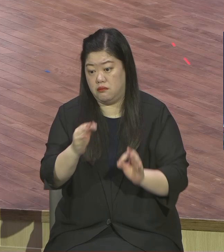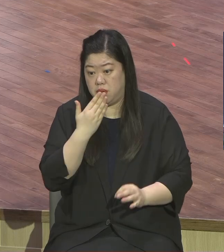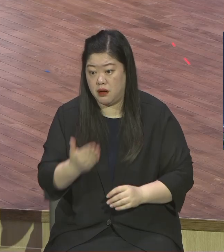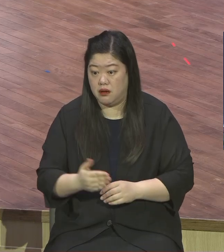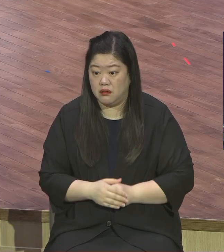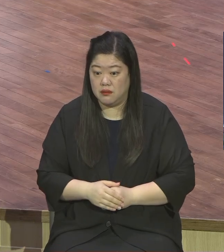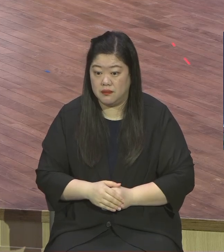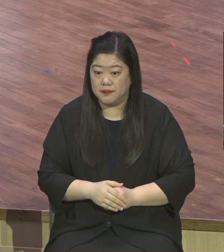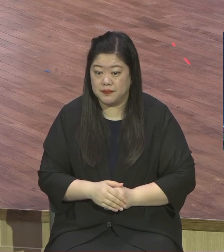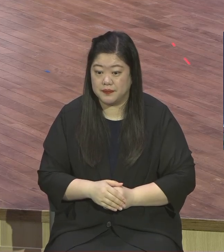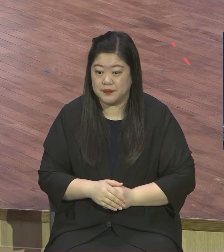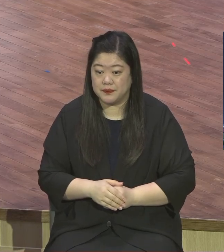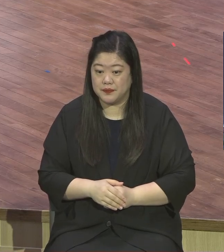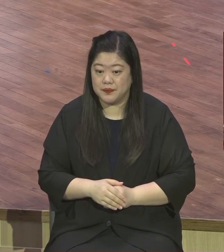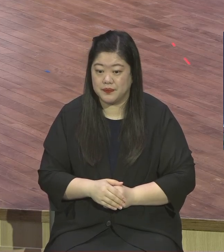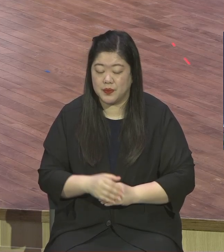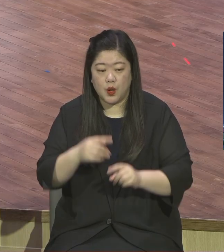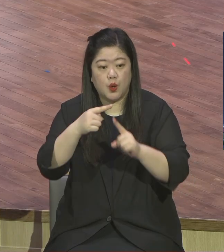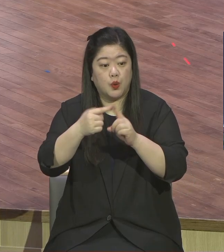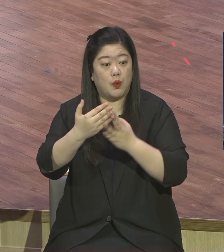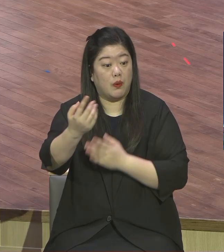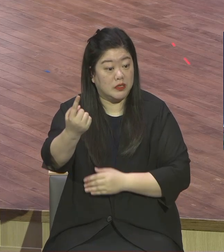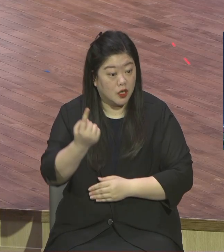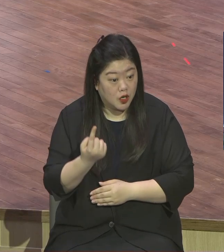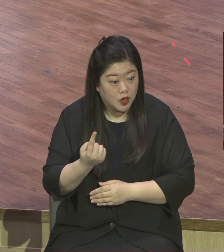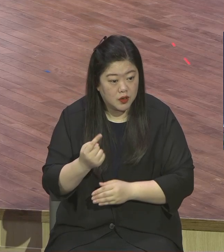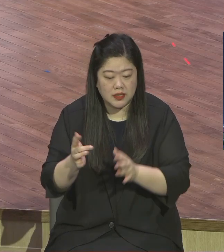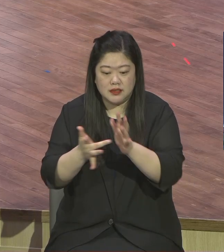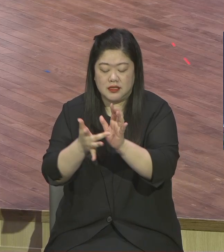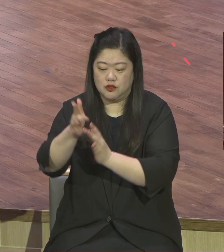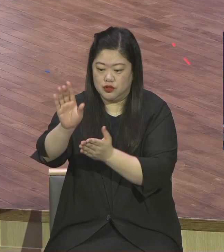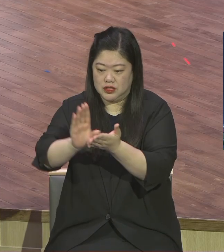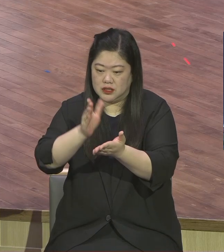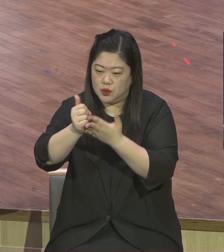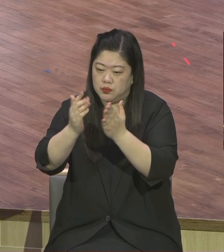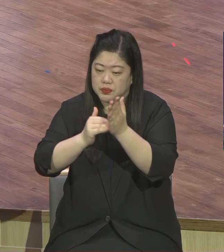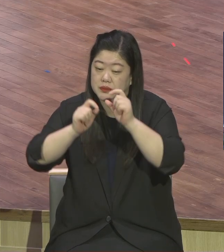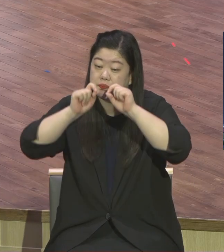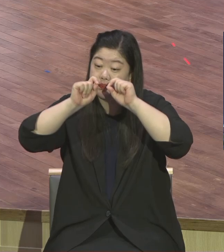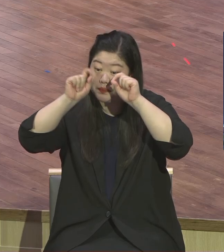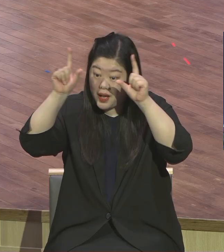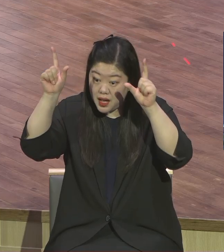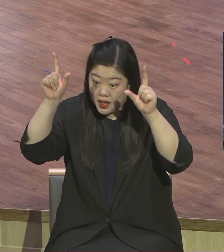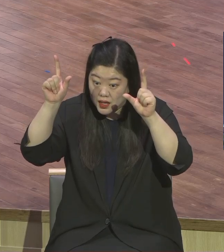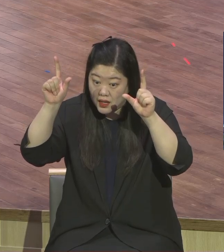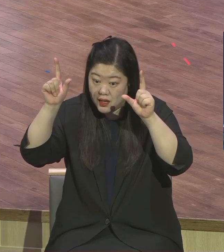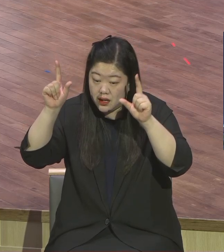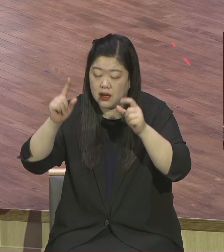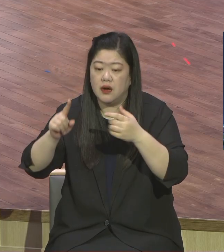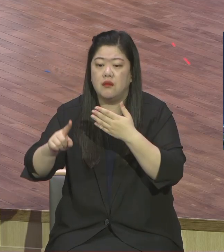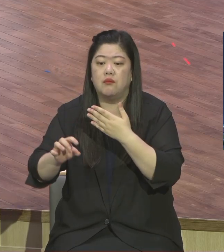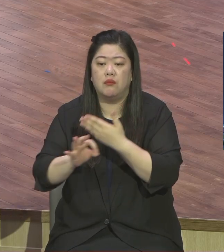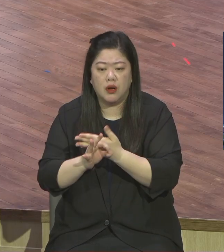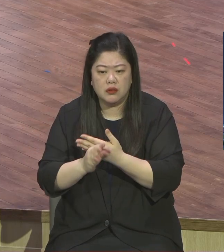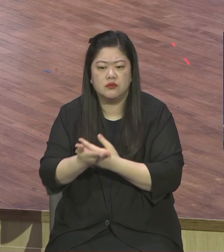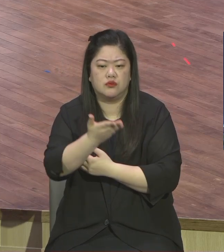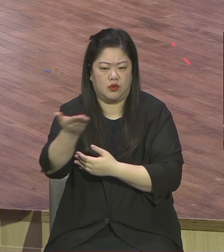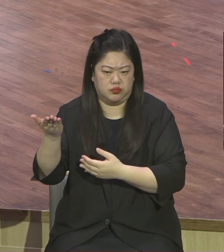나와서 여러분이 기도하면서 여러분이 비밀하기 때문에 영적 비밀하기 때문에 여러분이 중복 기도하면서 여러분을 인도했는데 예수님을